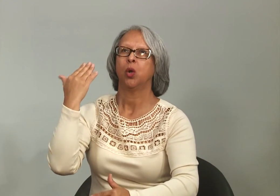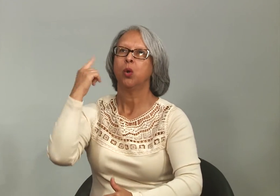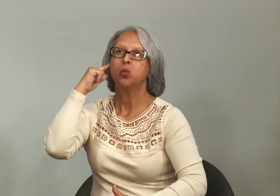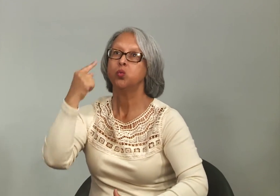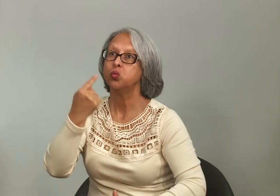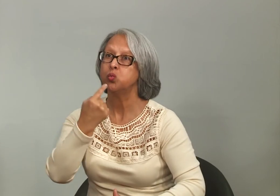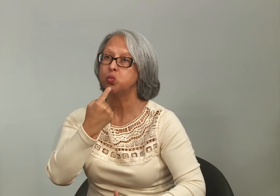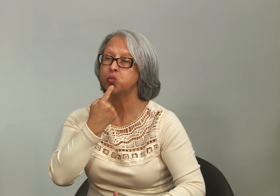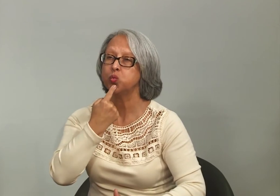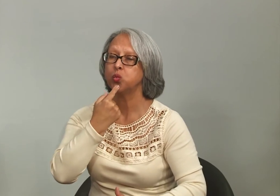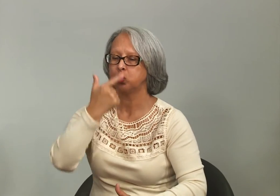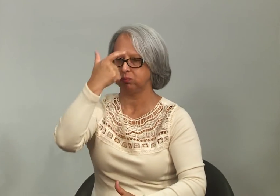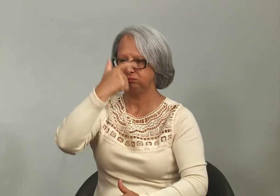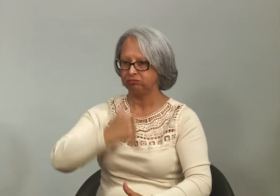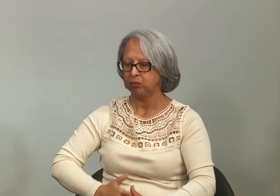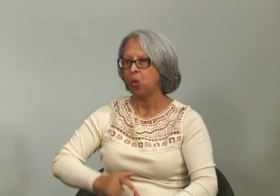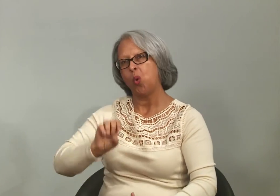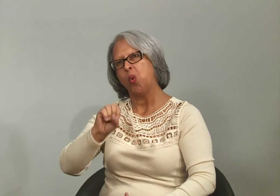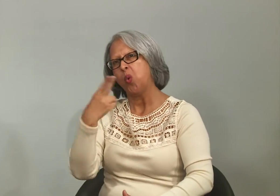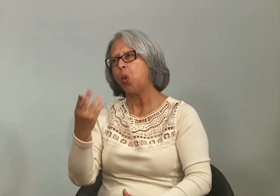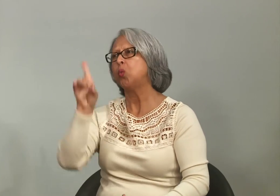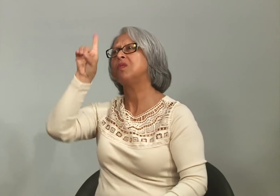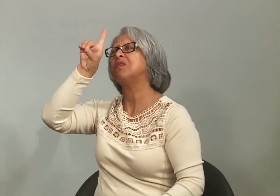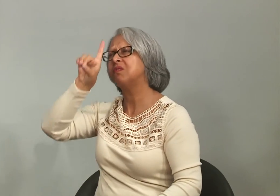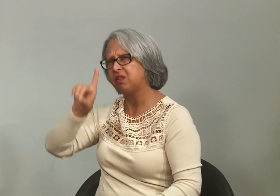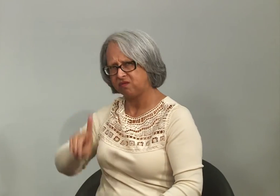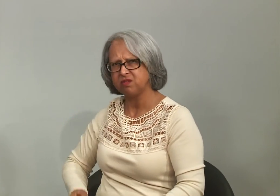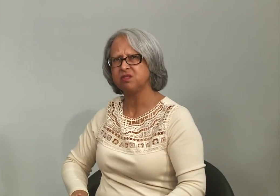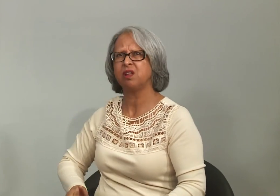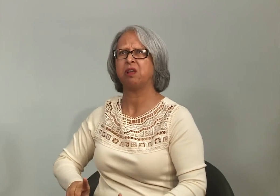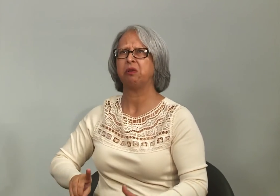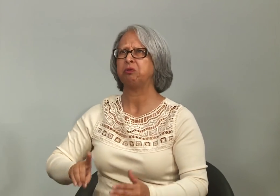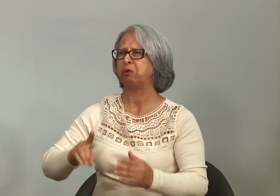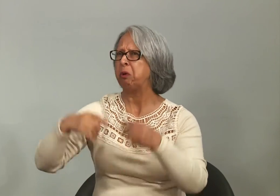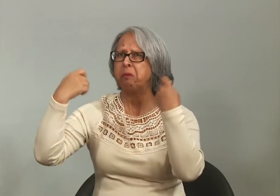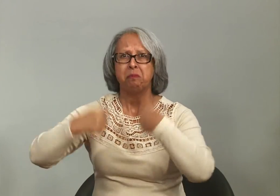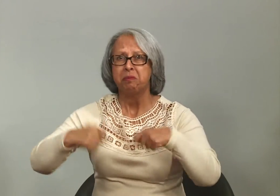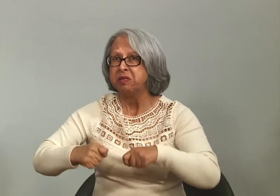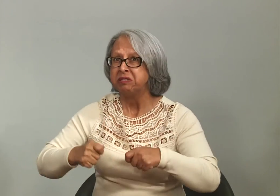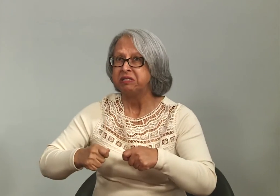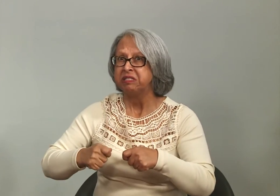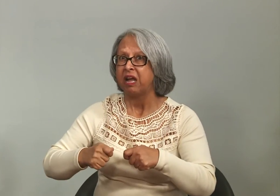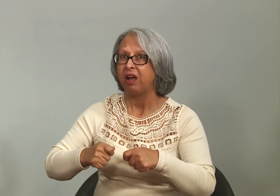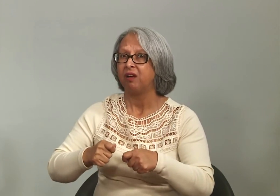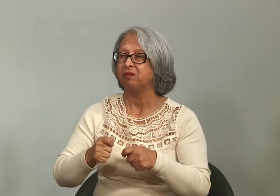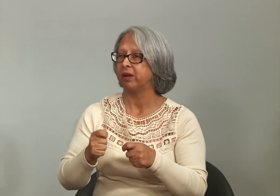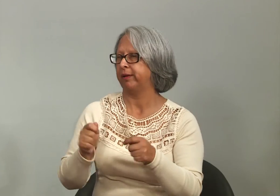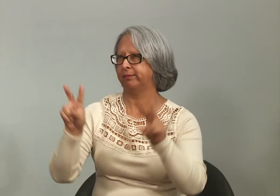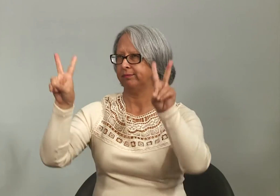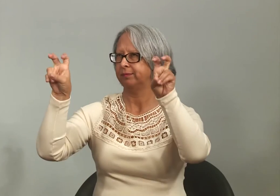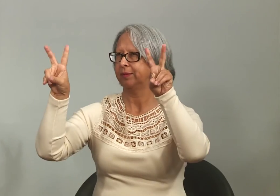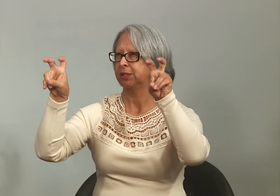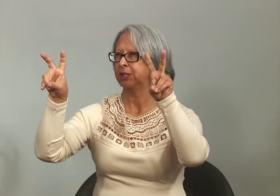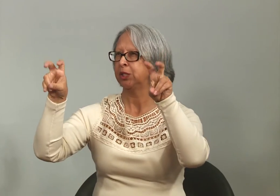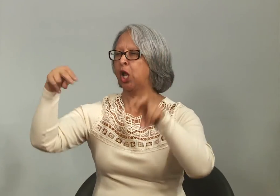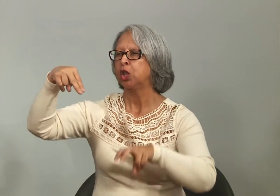o surdo ou o deficiente auditivo ou o deficiente de outras questões